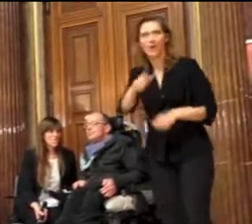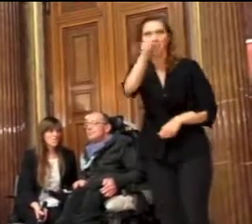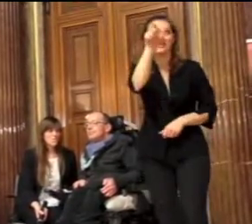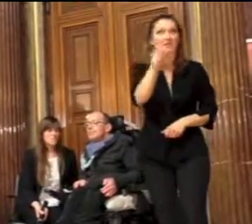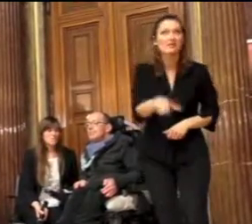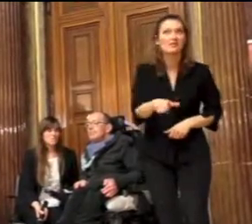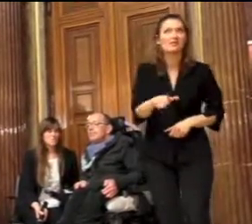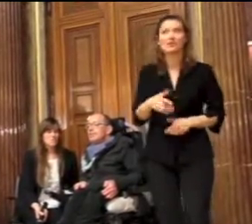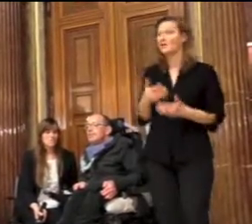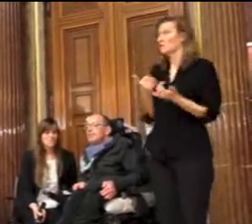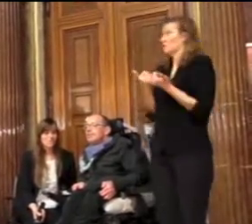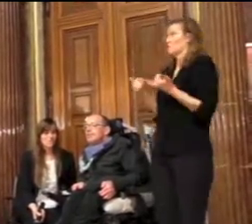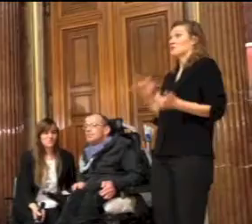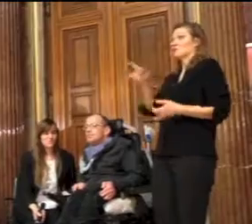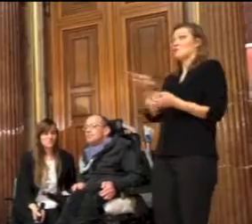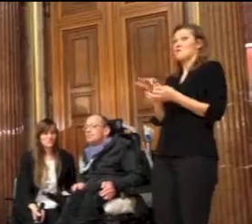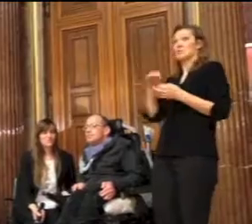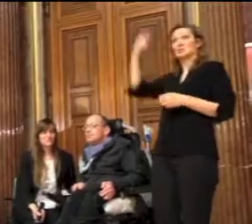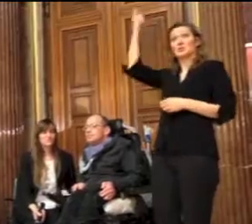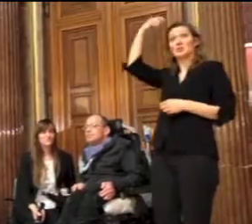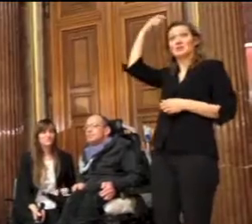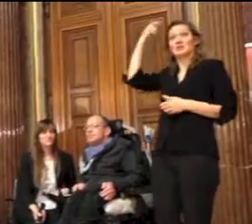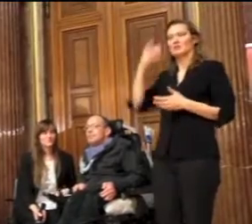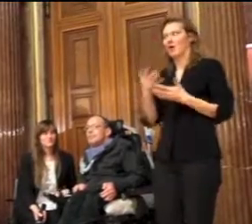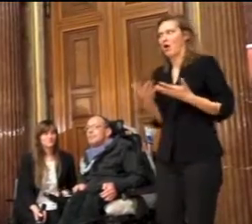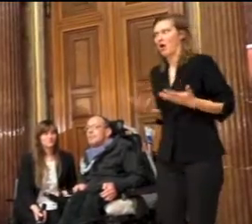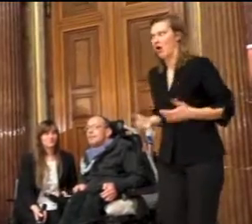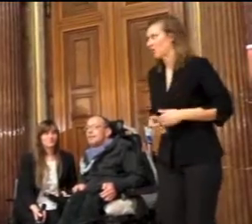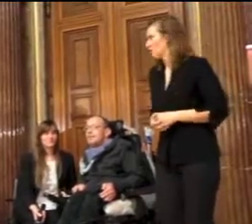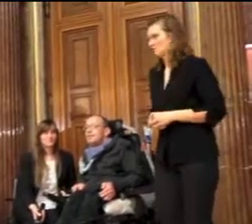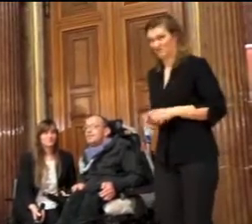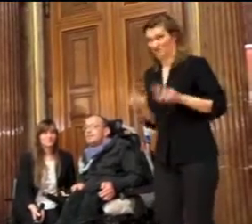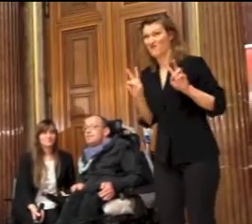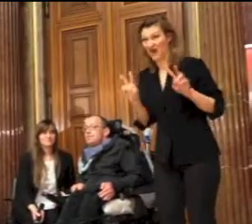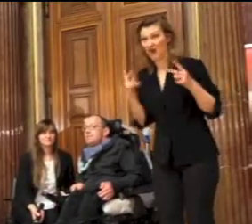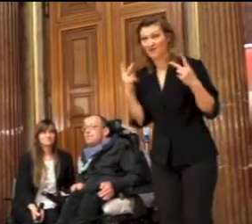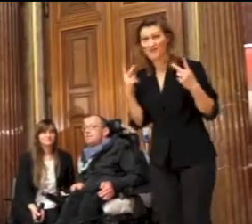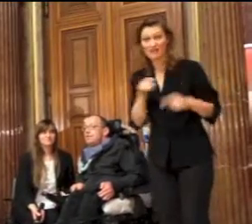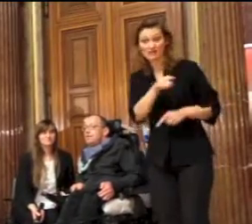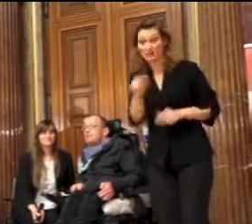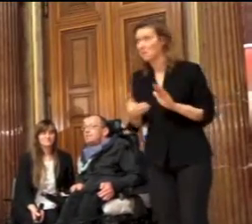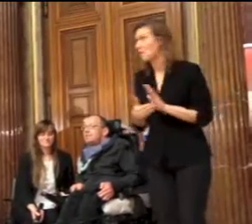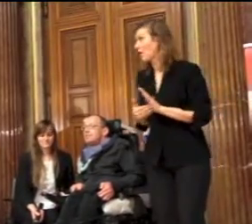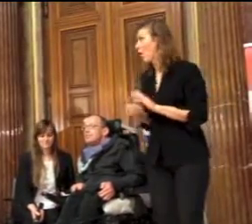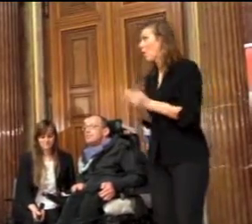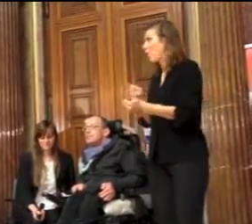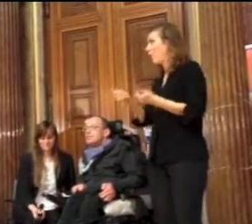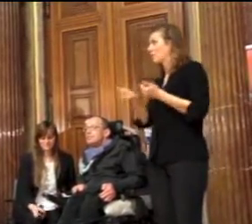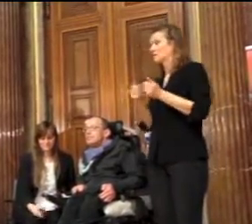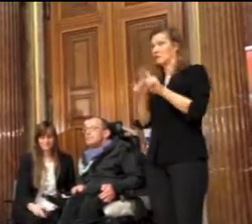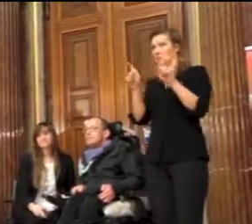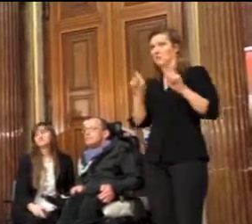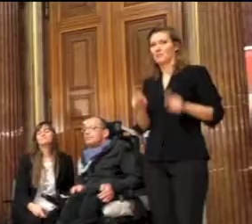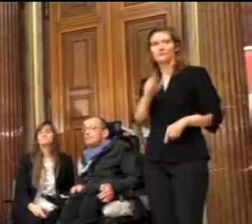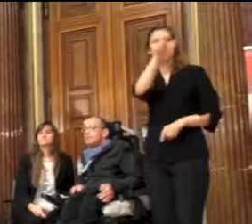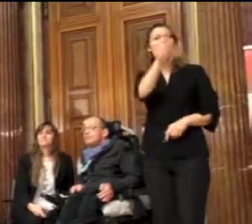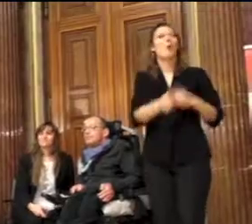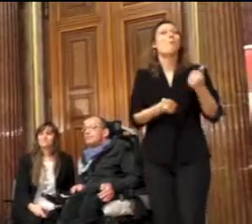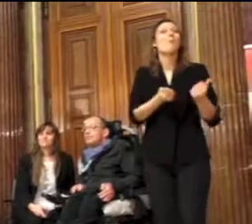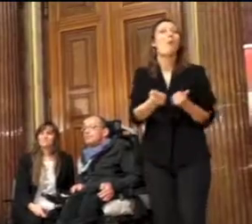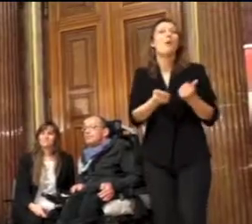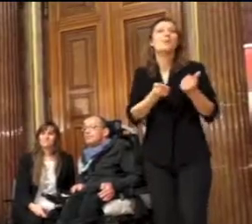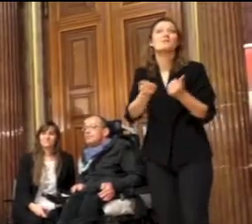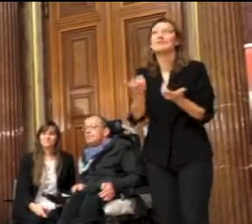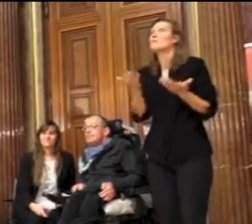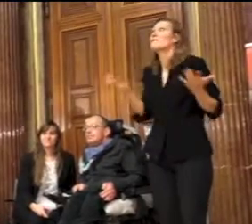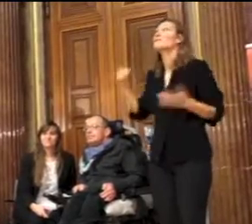was für Ticker ist ein Politiker, ist er wirklich so von Nöten wie er glaubt? Aber was